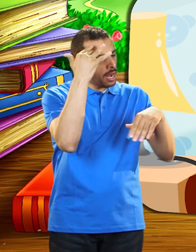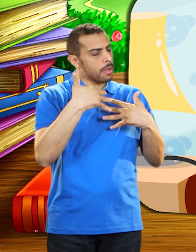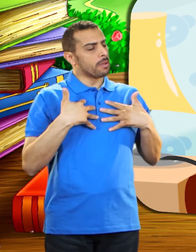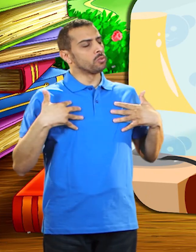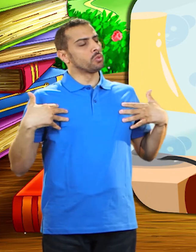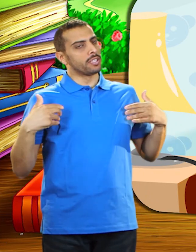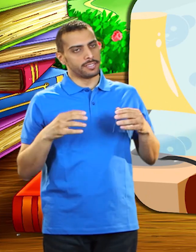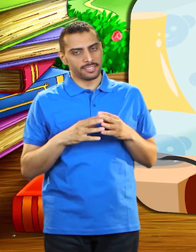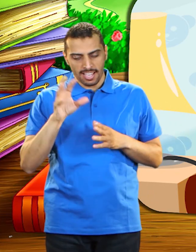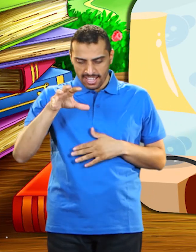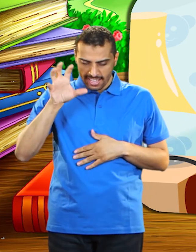أحلاما سعيدة